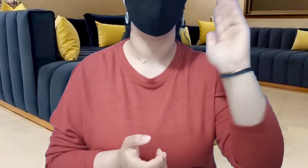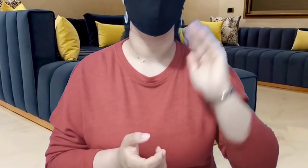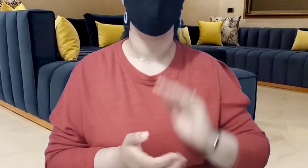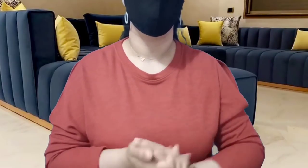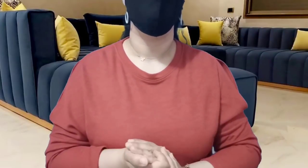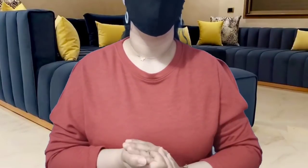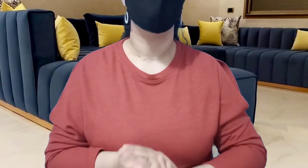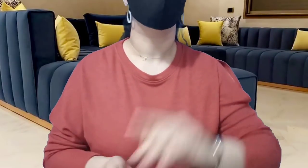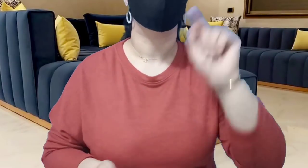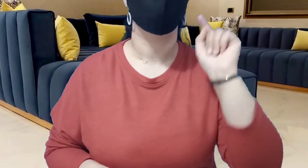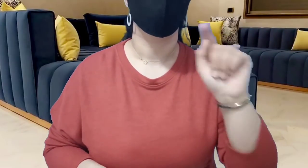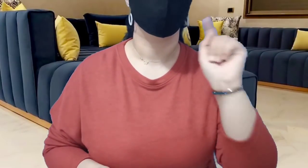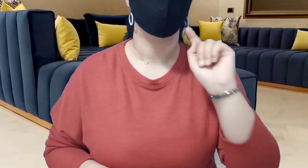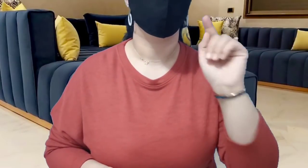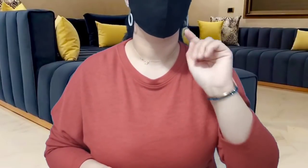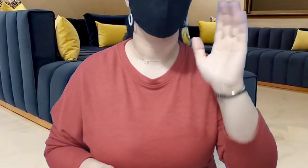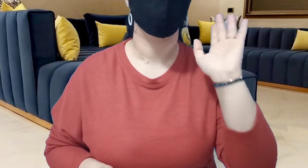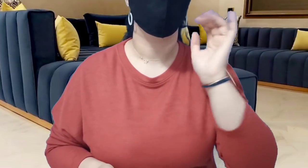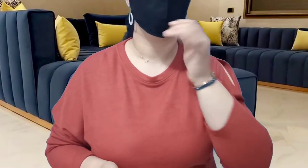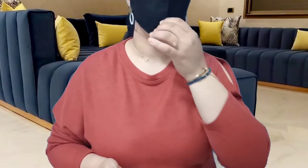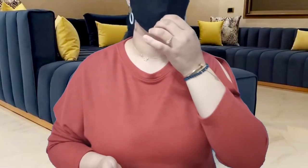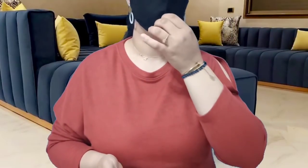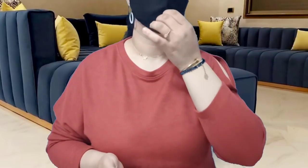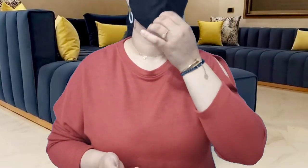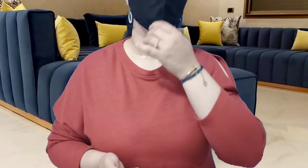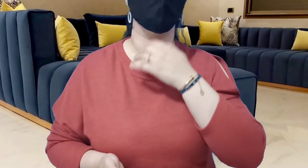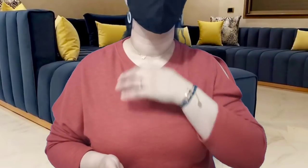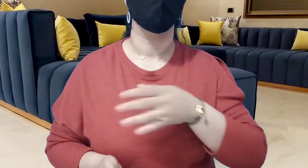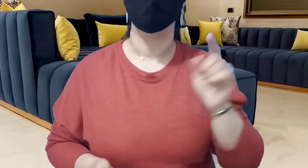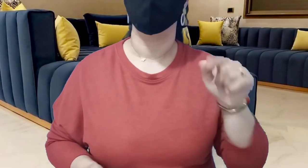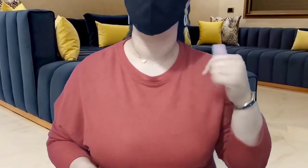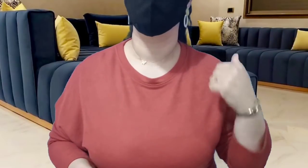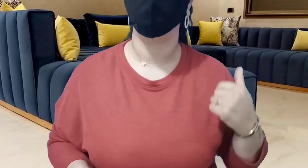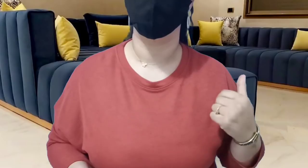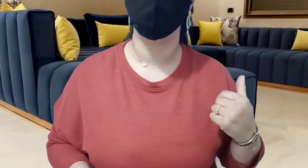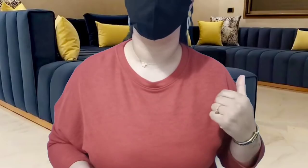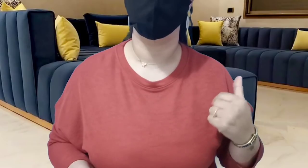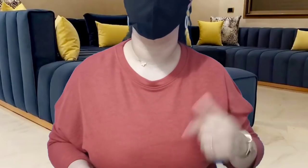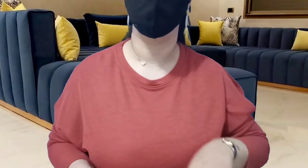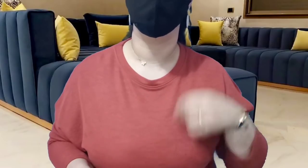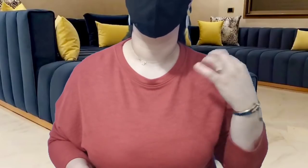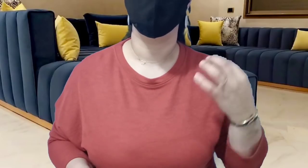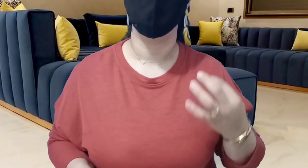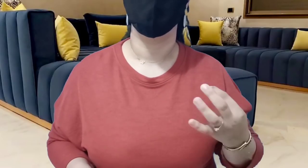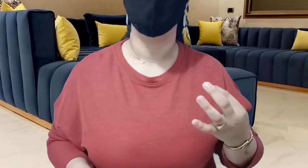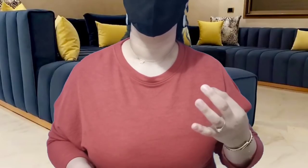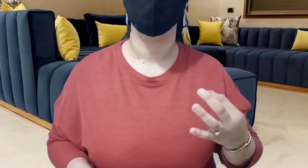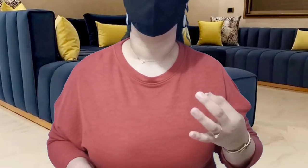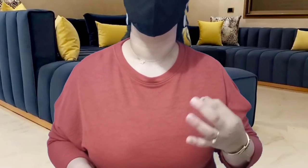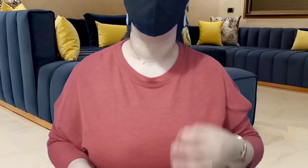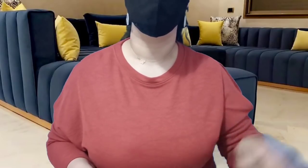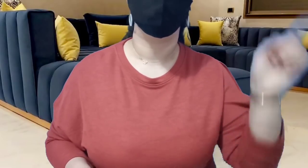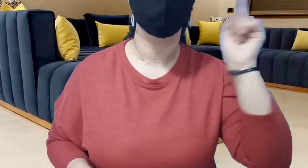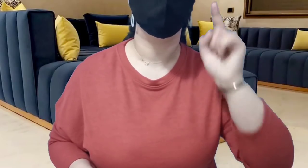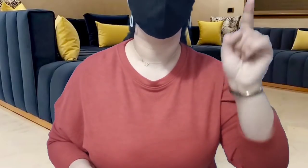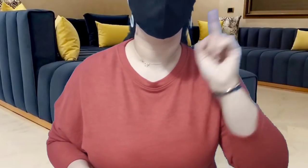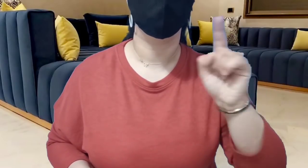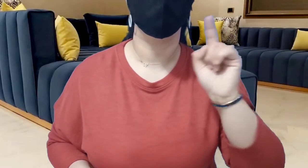الكابي دياله الشتم فيها في العرض ديالها وفي صمعة ديالها وقعوني للطخوة ويسخوا مع ديالك